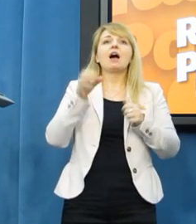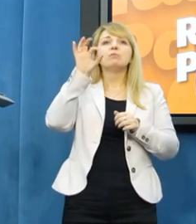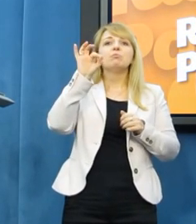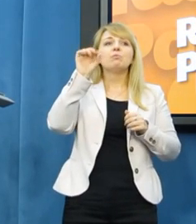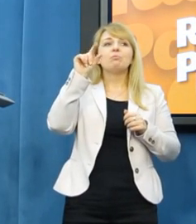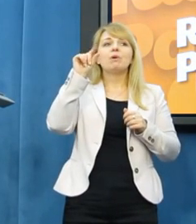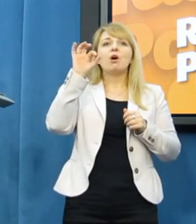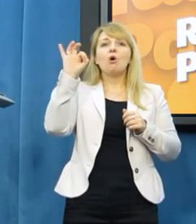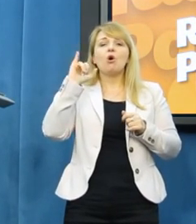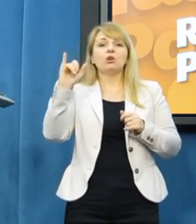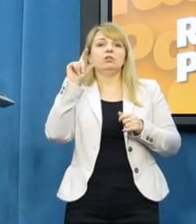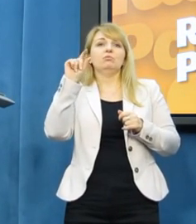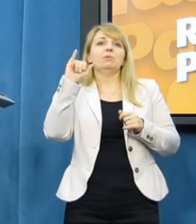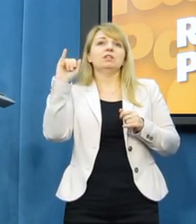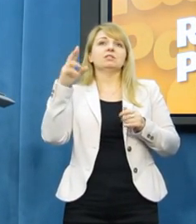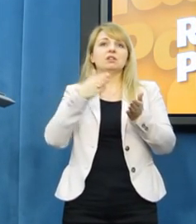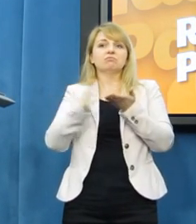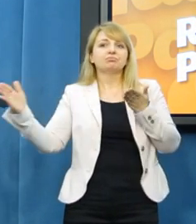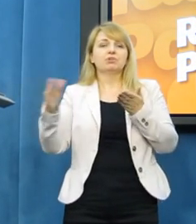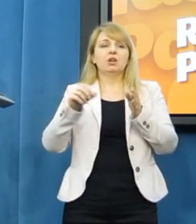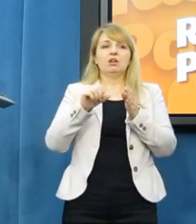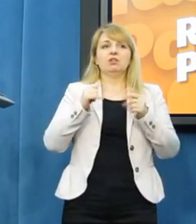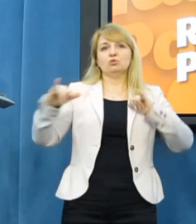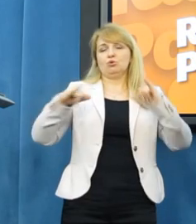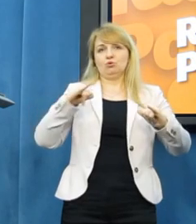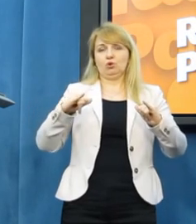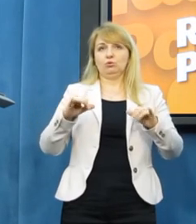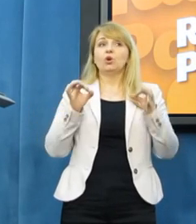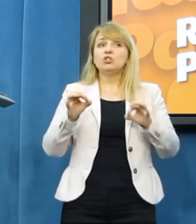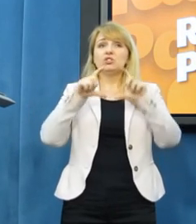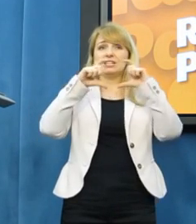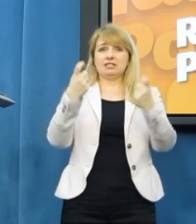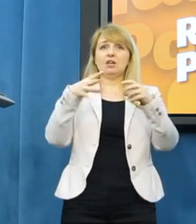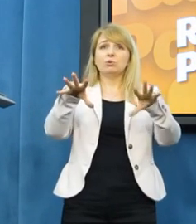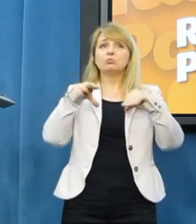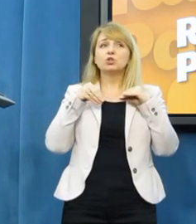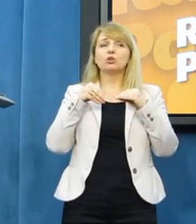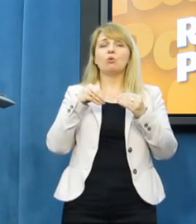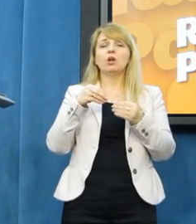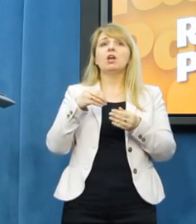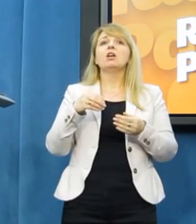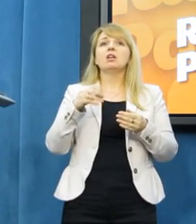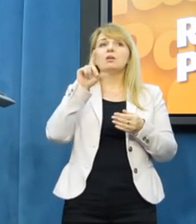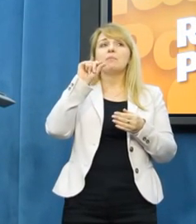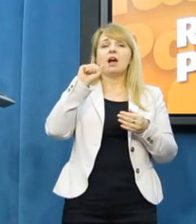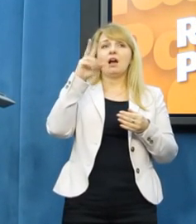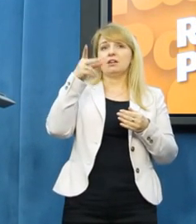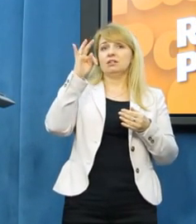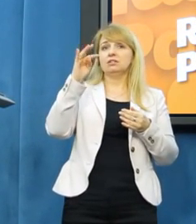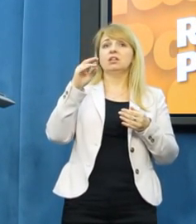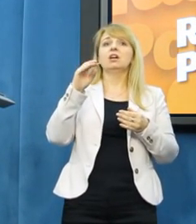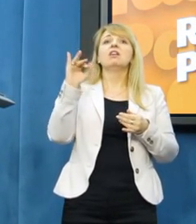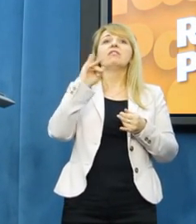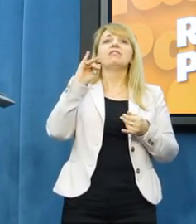władzy. Dzisiaj Sejm przyjął pakt fiskalny. I wspólnie i Leszek Miller, jego ugrupowanie i ja, ruch Palikota,